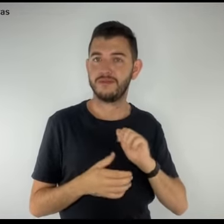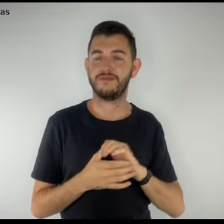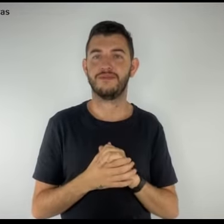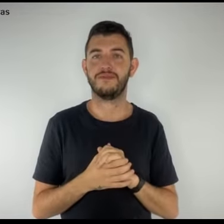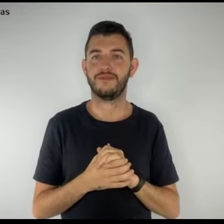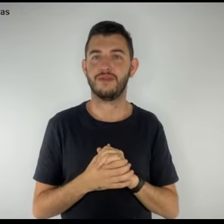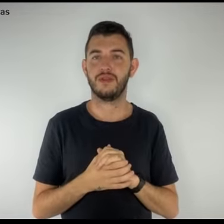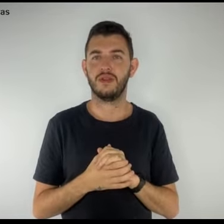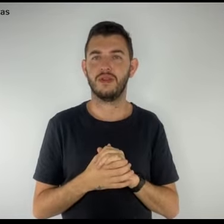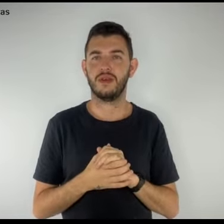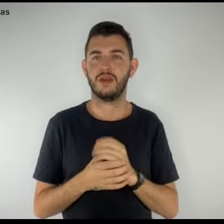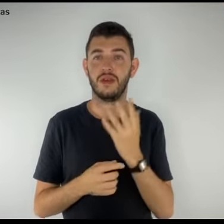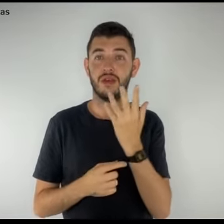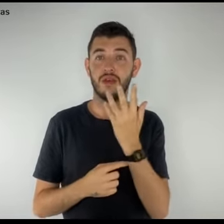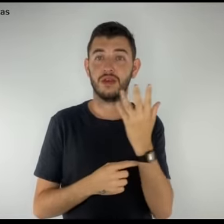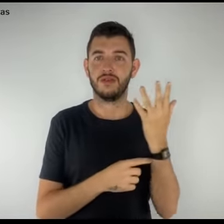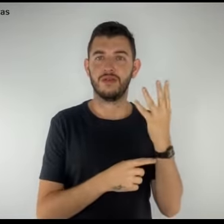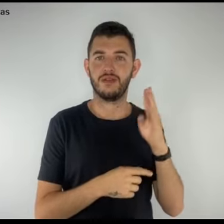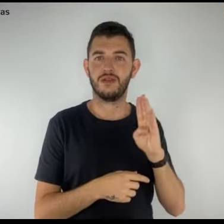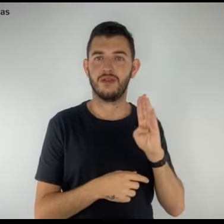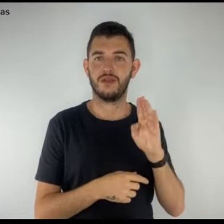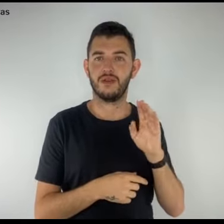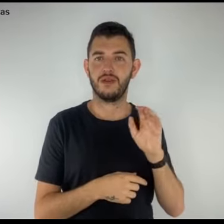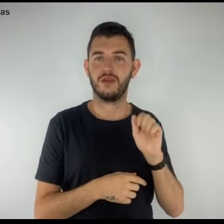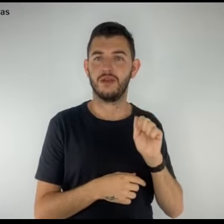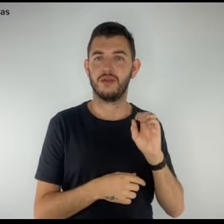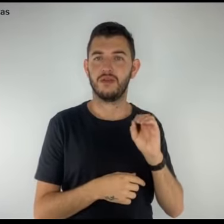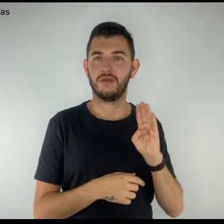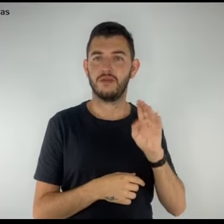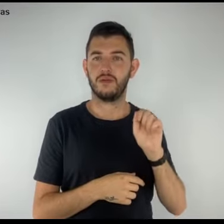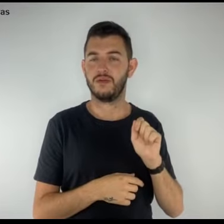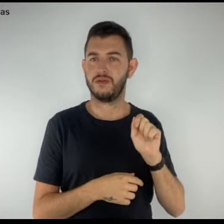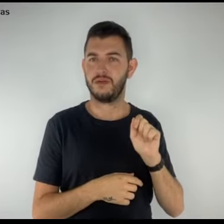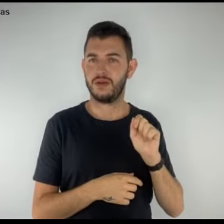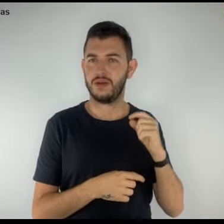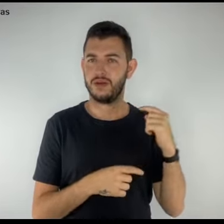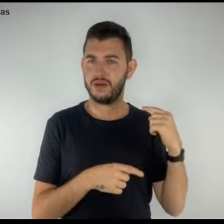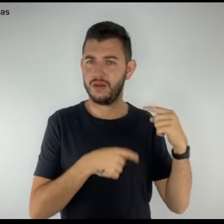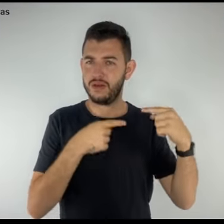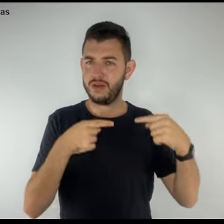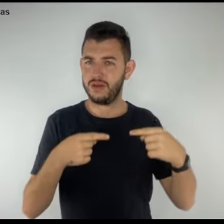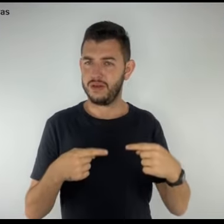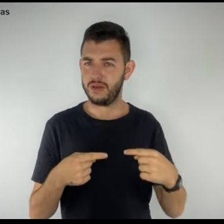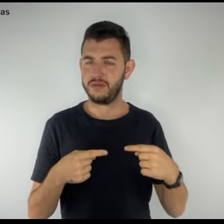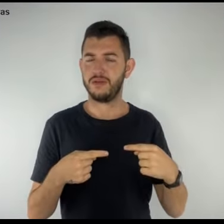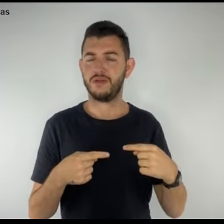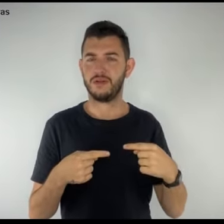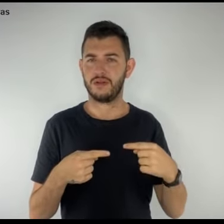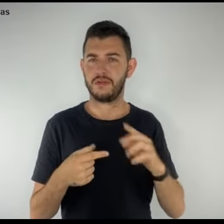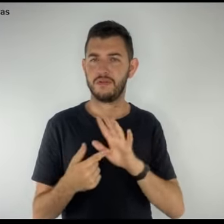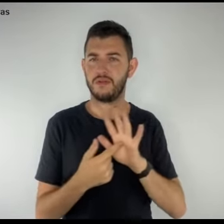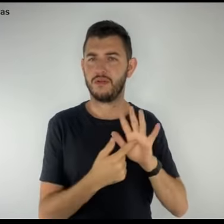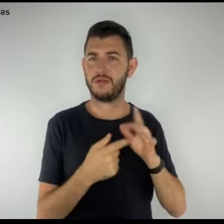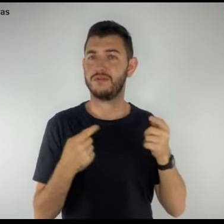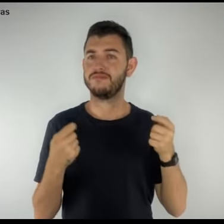ancestral, milenar, potente que se transforma em símbolo de resistência para o povo negro.